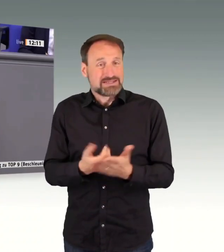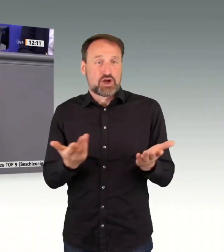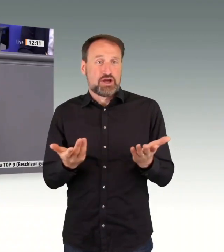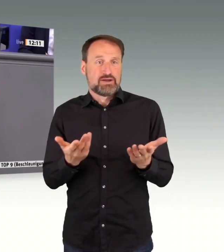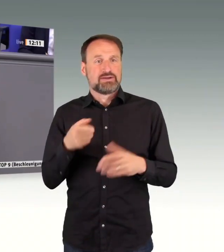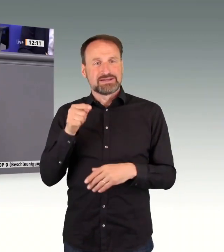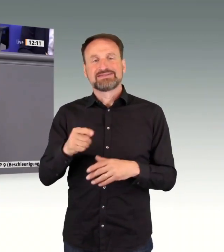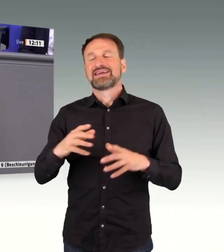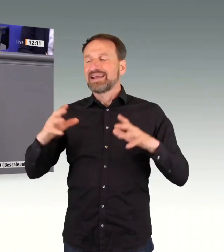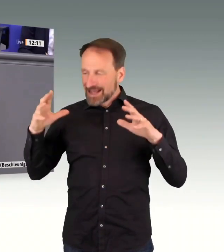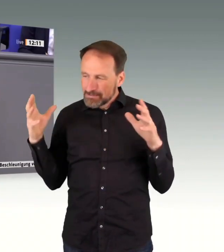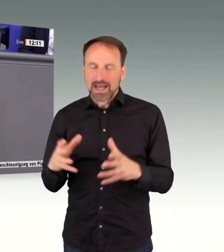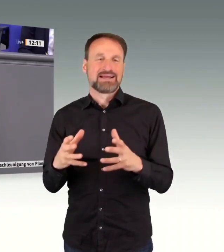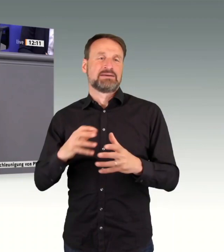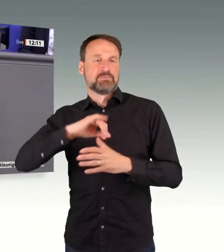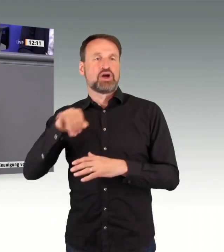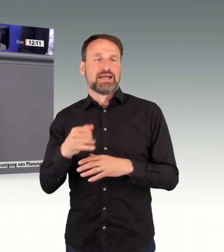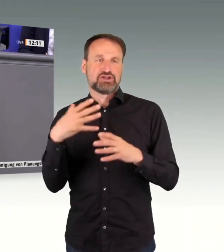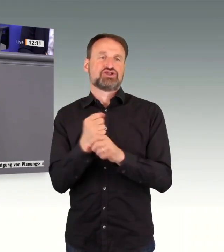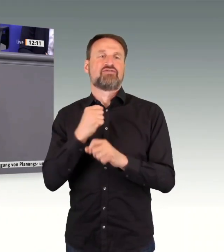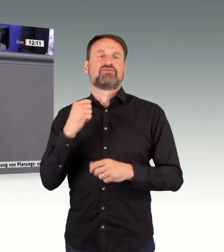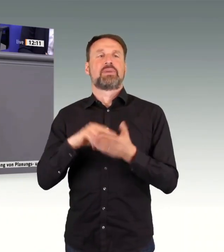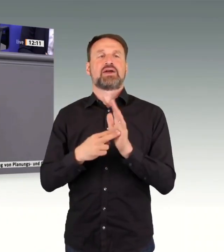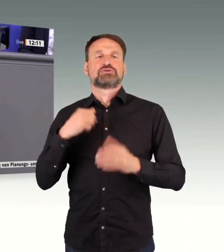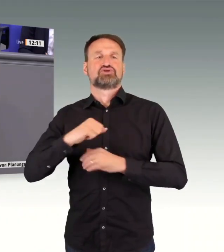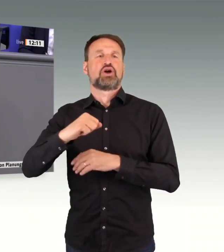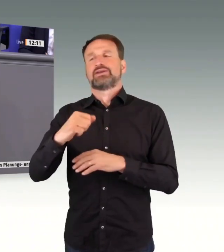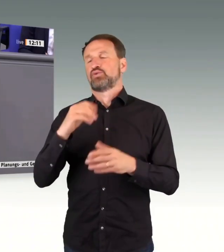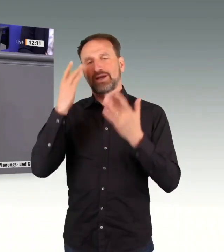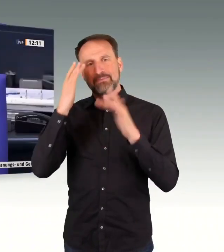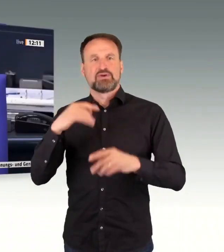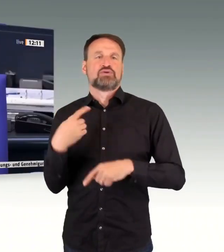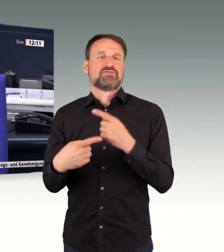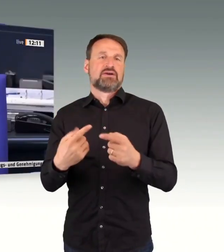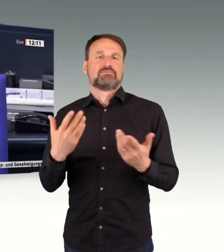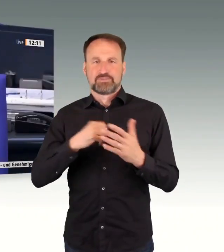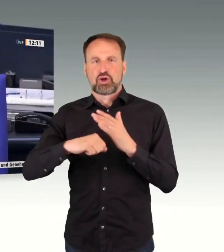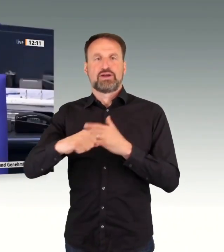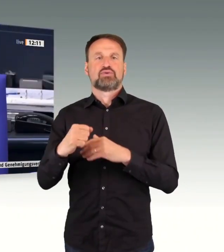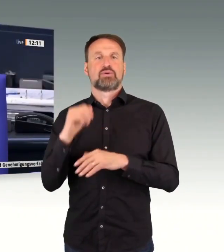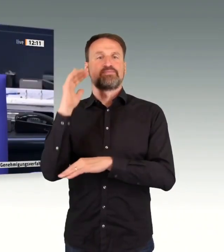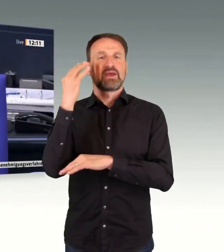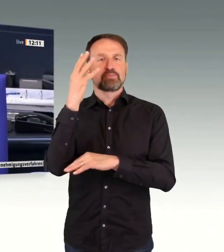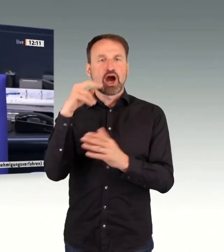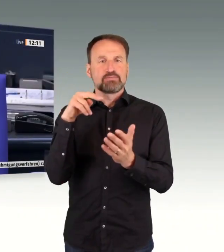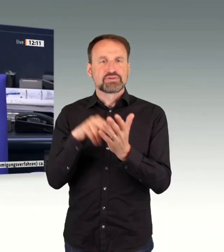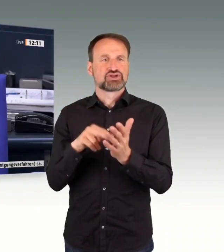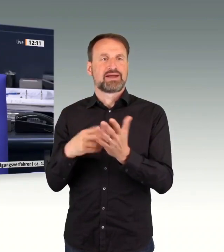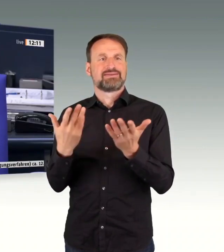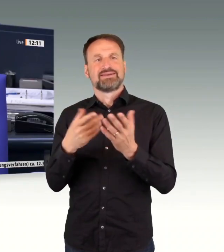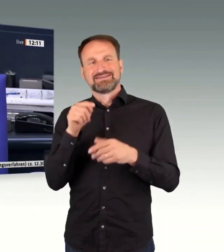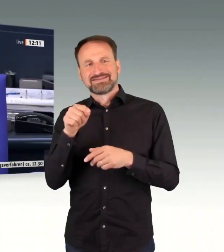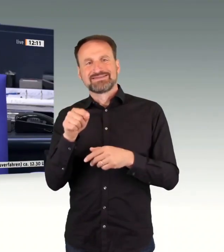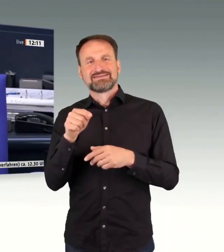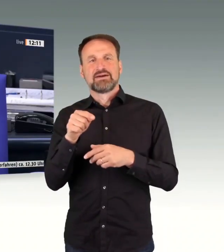und das so rasch wie möglich. ja, deshalb sorgen wir... Gestatten Sie eine Bemerkung oder Frage des Kollegen Heilmann? Ja,